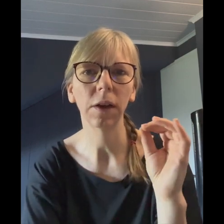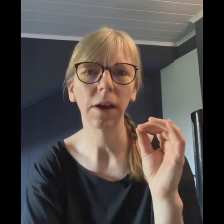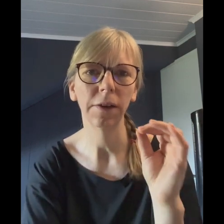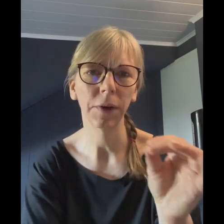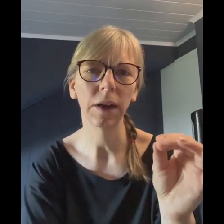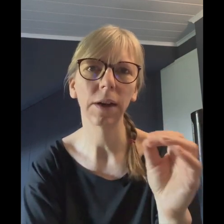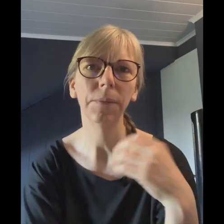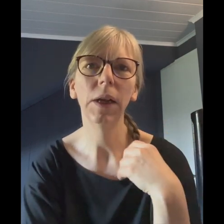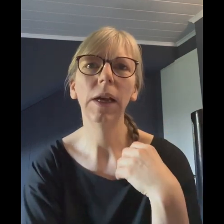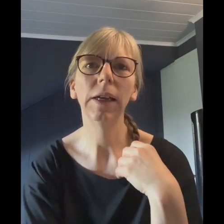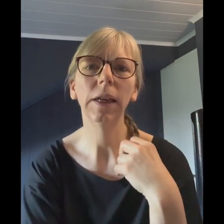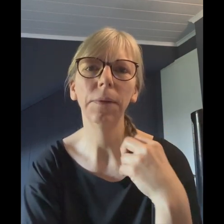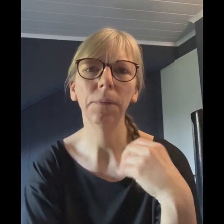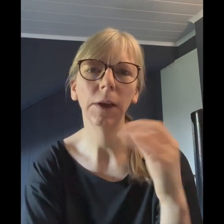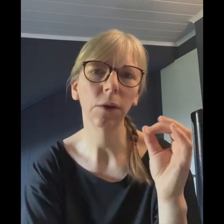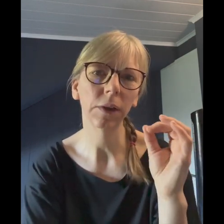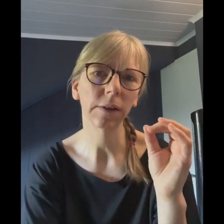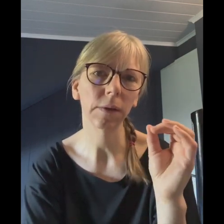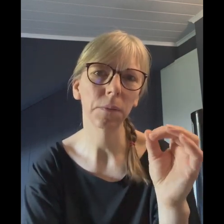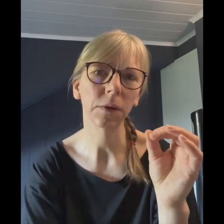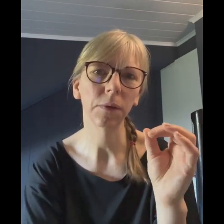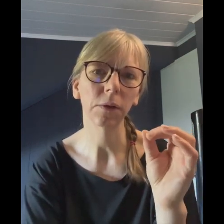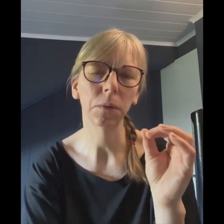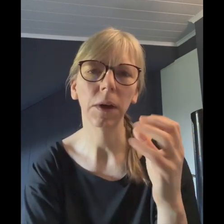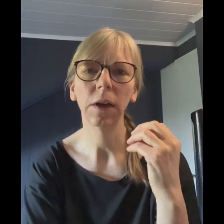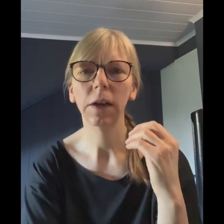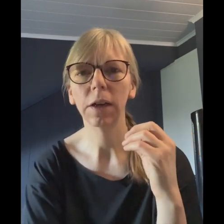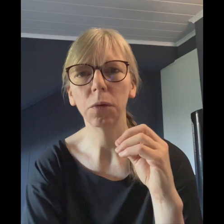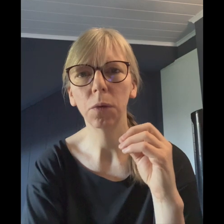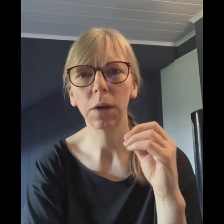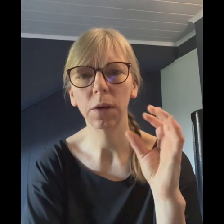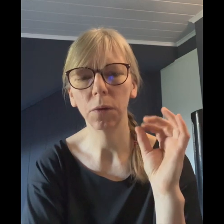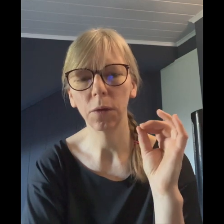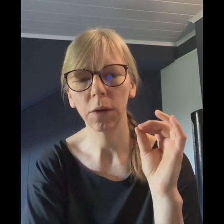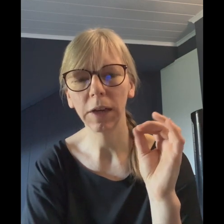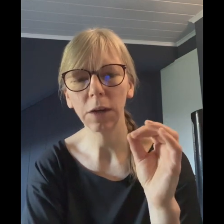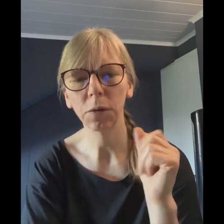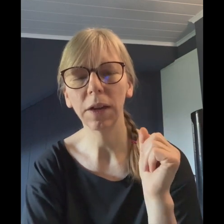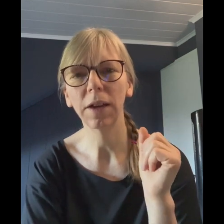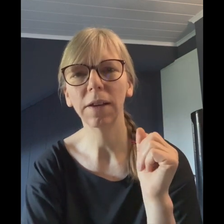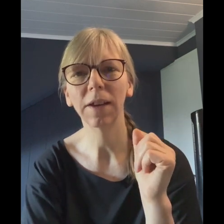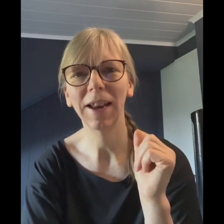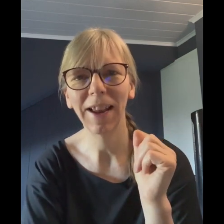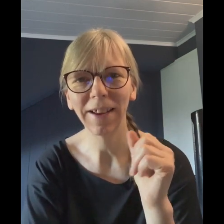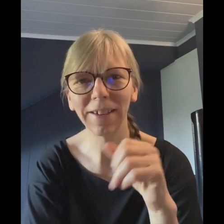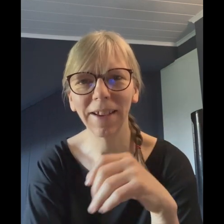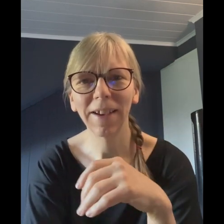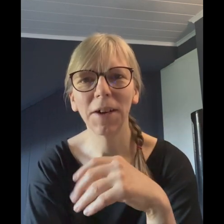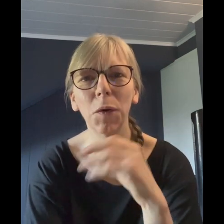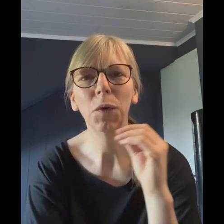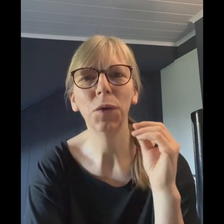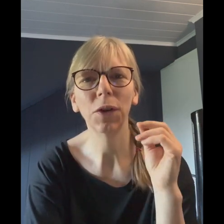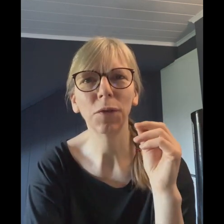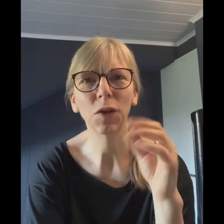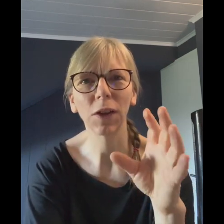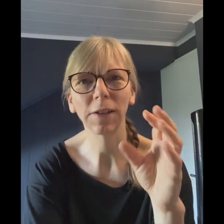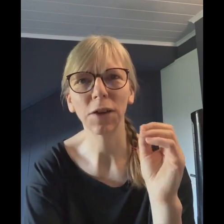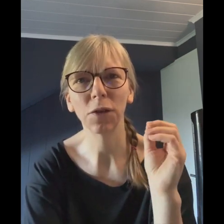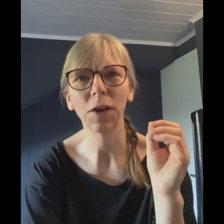keine Wahl haben. Ihr Lieben, ich hoffe, jetzt habt ihr ein bisschen was über Ketone und Keto-Diät gelernt. Und ich wünsche euch jetzt einen schönen Tag.